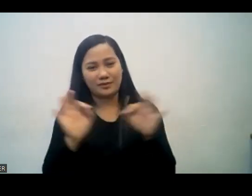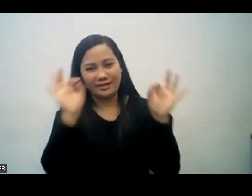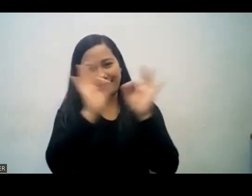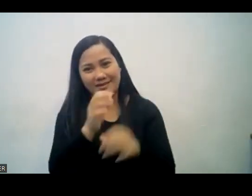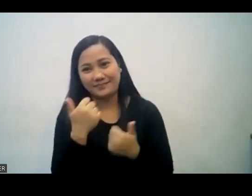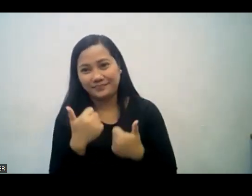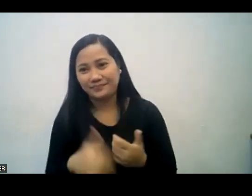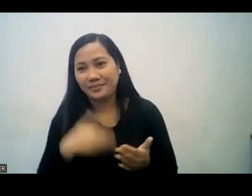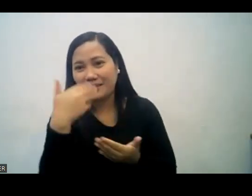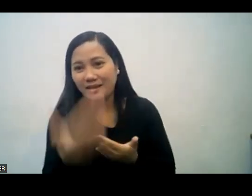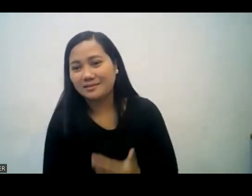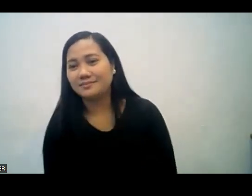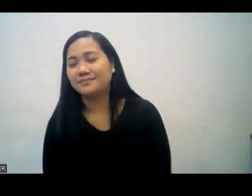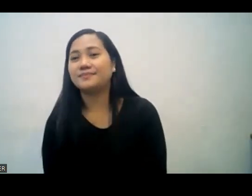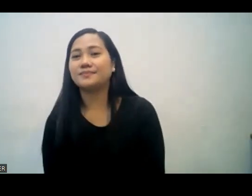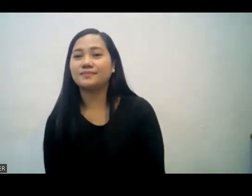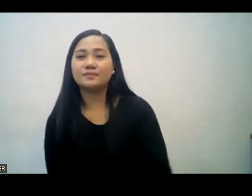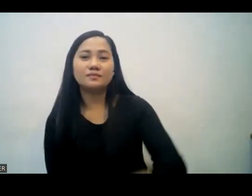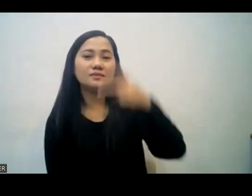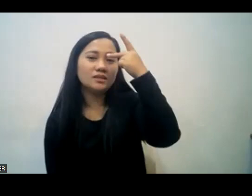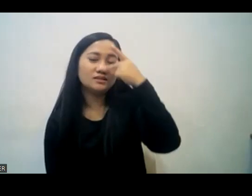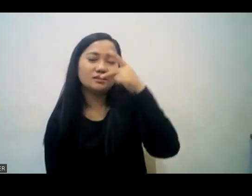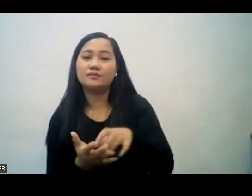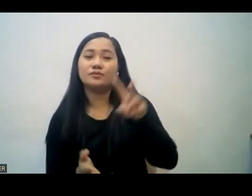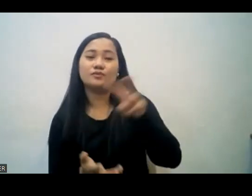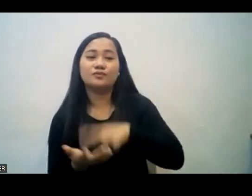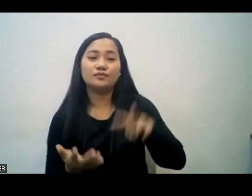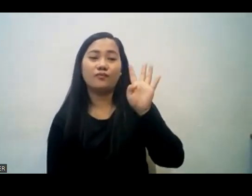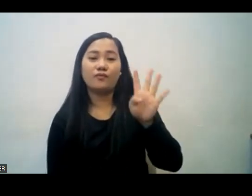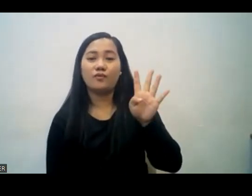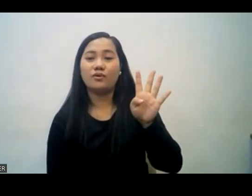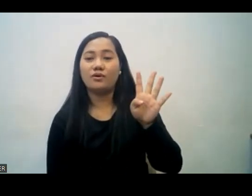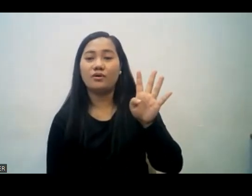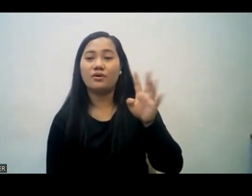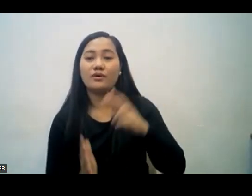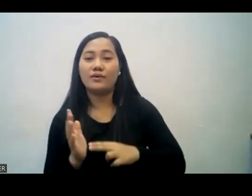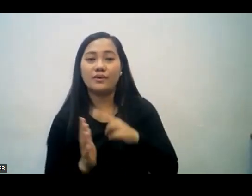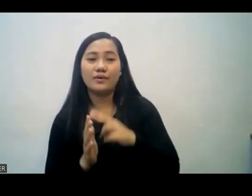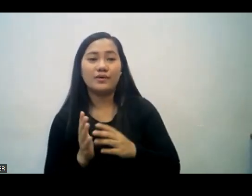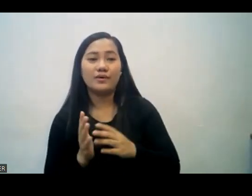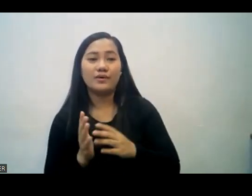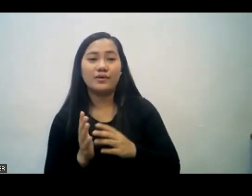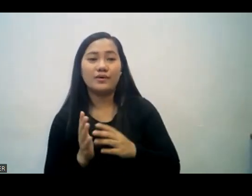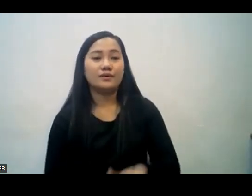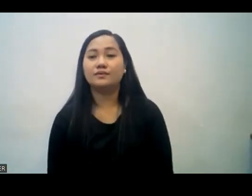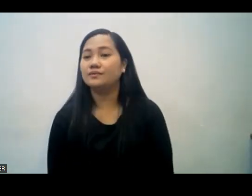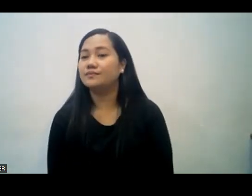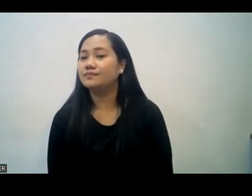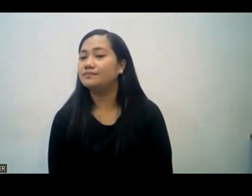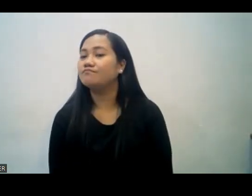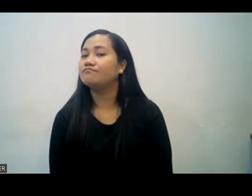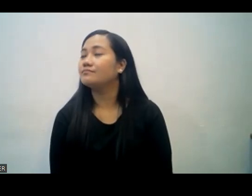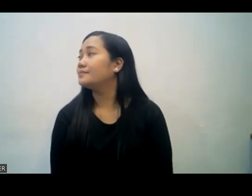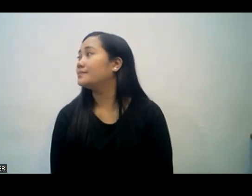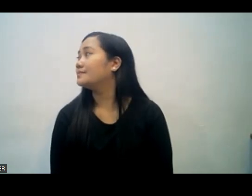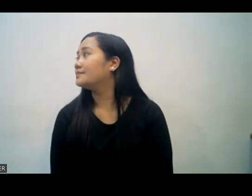verse 4 again would you read again wag tingnan ng bawat isa sa inyo ang kanyang sariling kapakanan